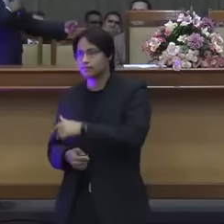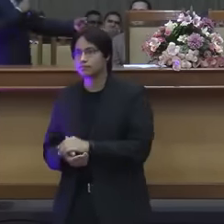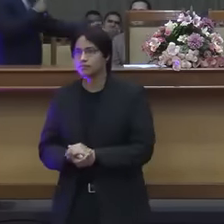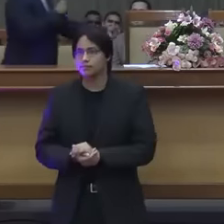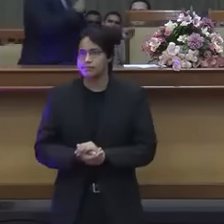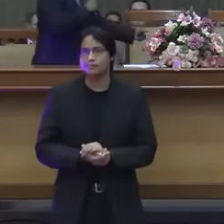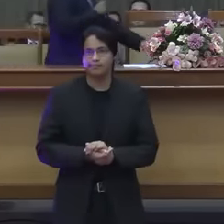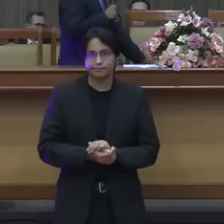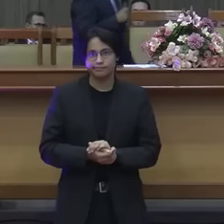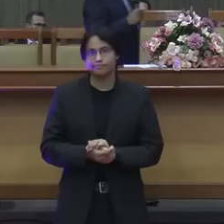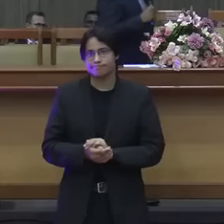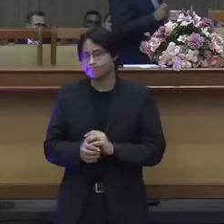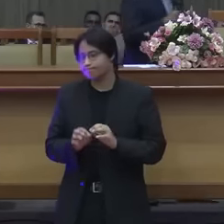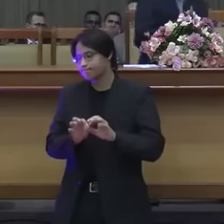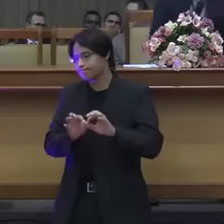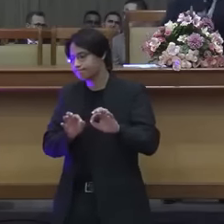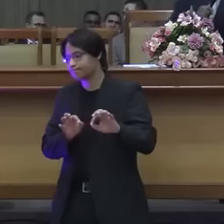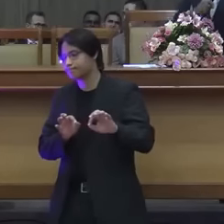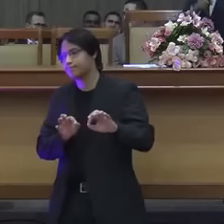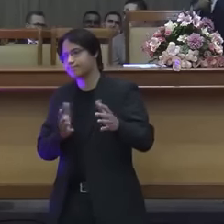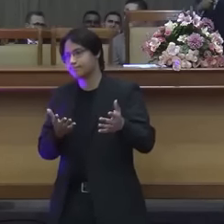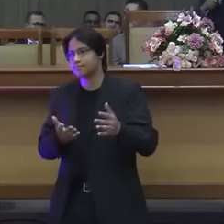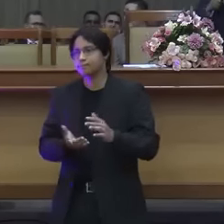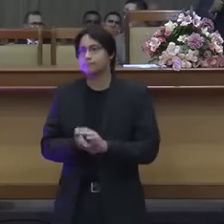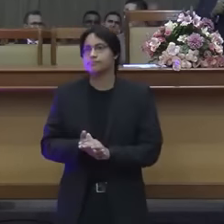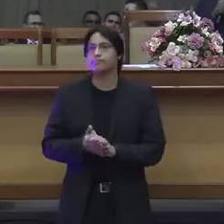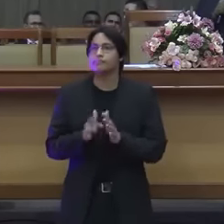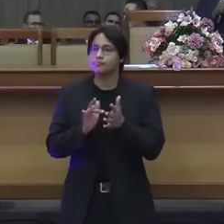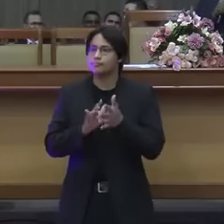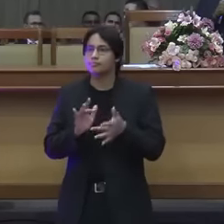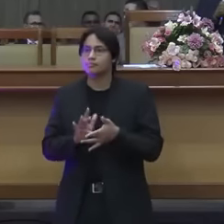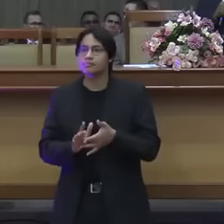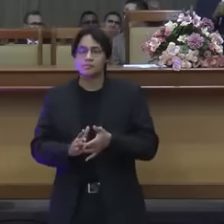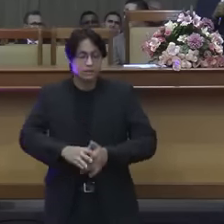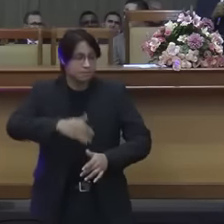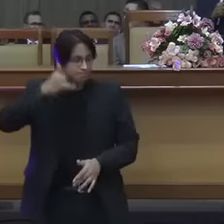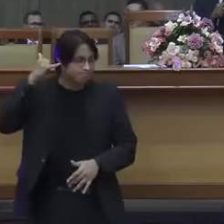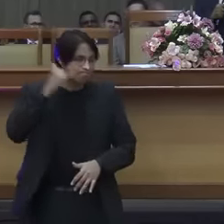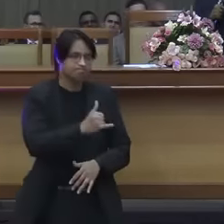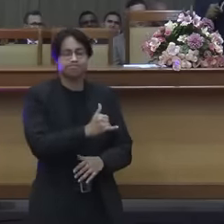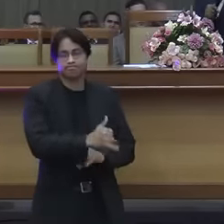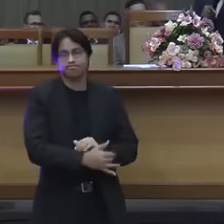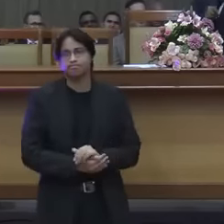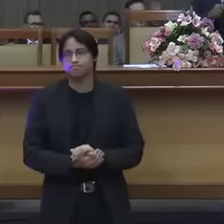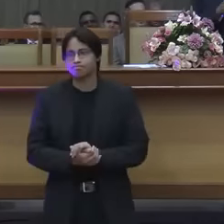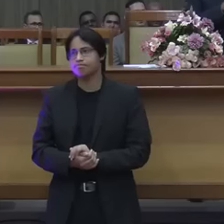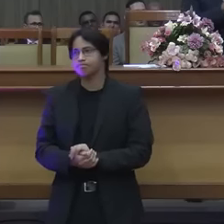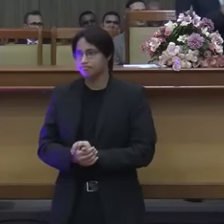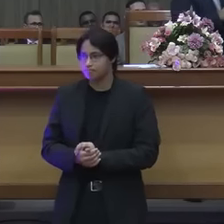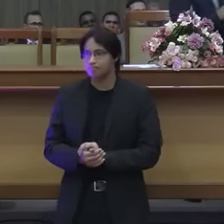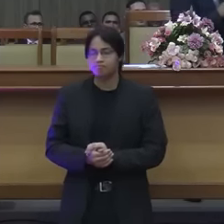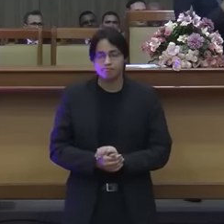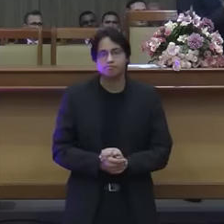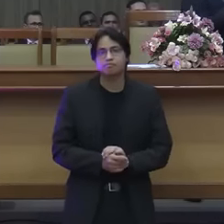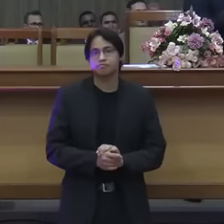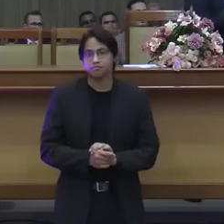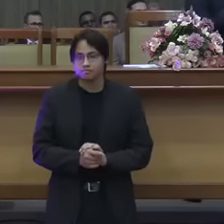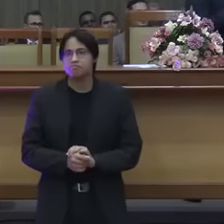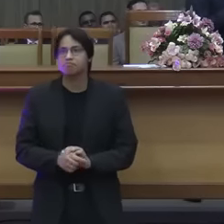longe aí Jesus dá uma lapada no doutor da lei